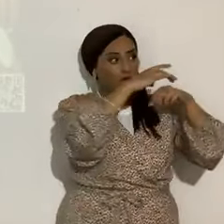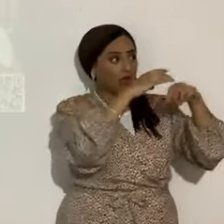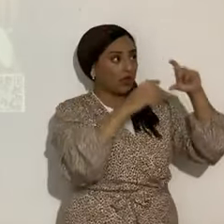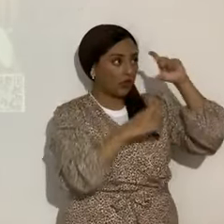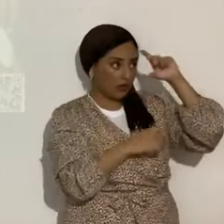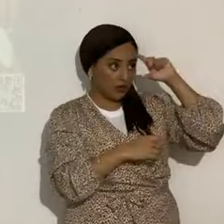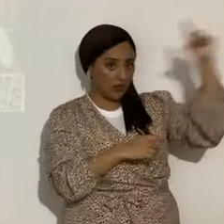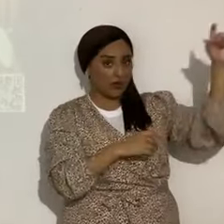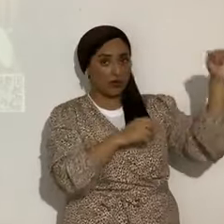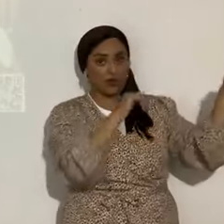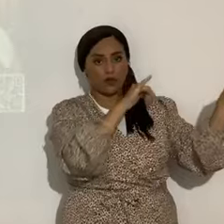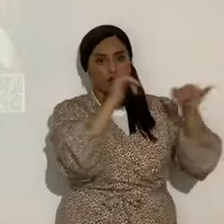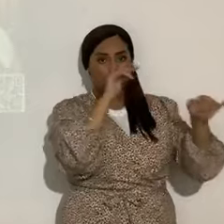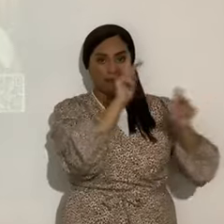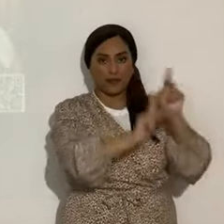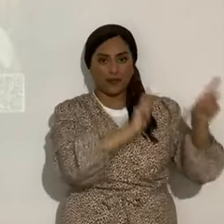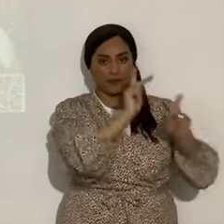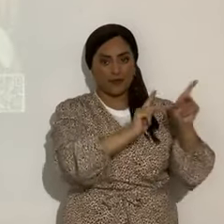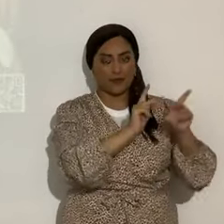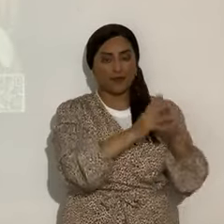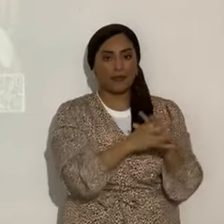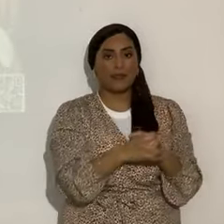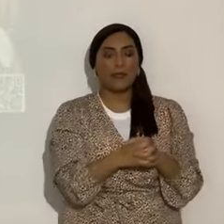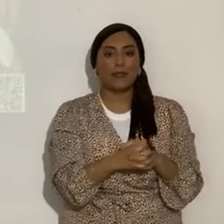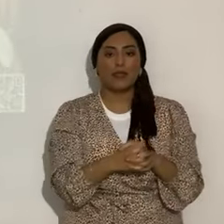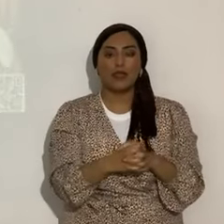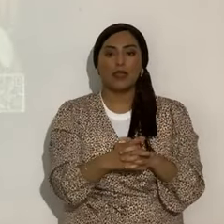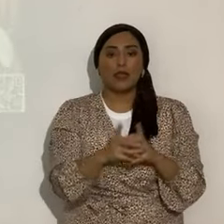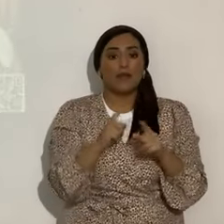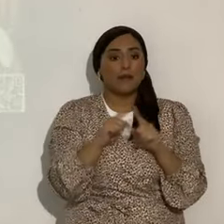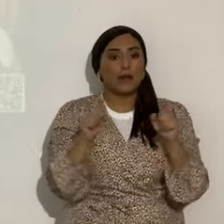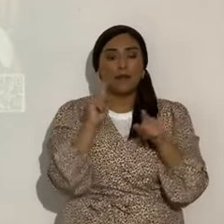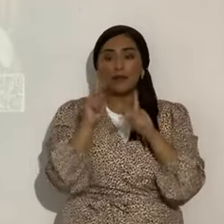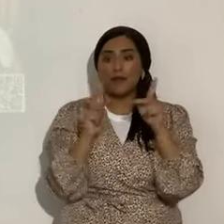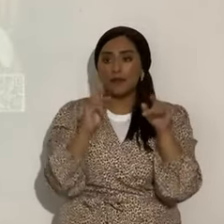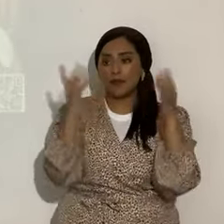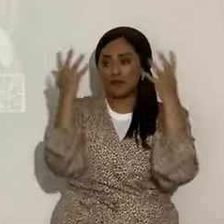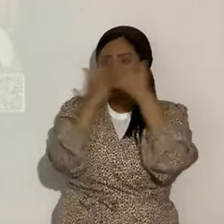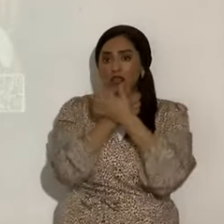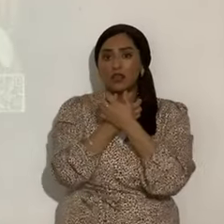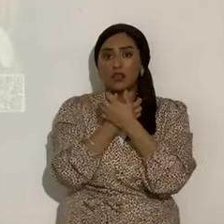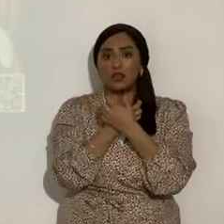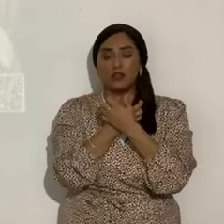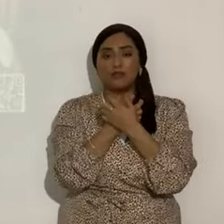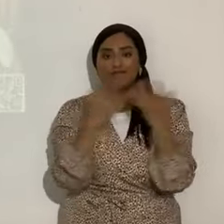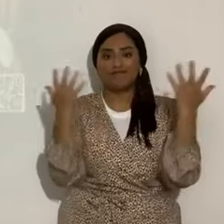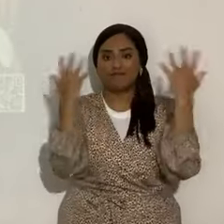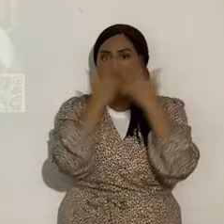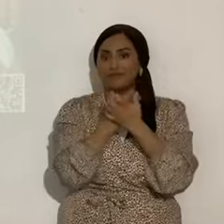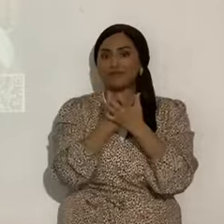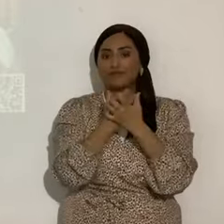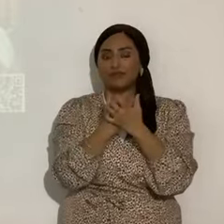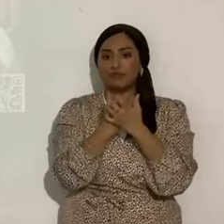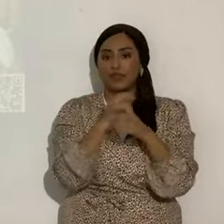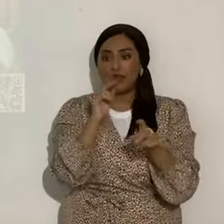reflejar la luz del Sol. Pero la humanidad está en tinieblas. Sí, no la Luna, sino la humanidad.